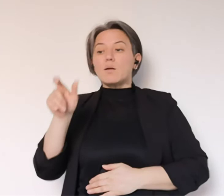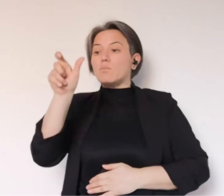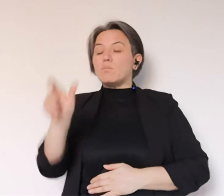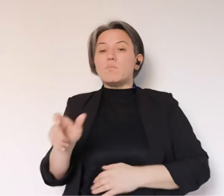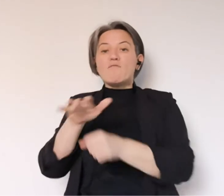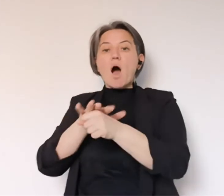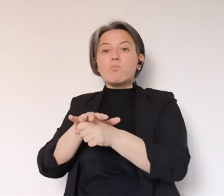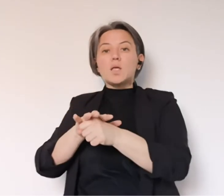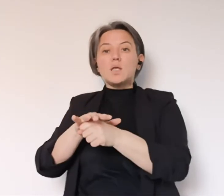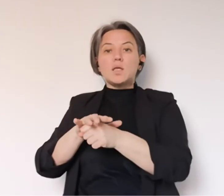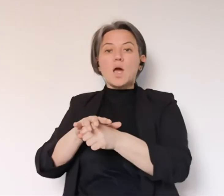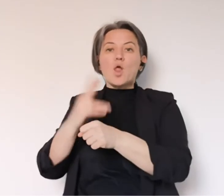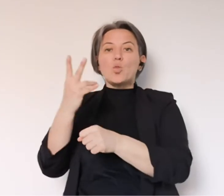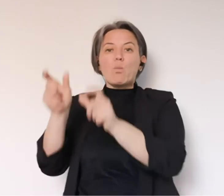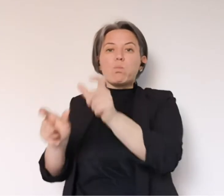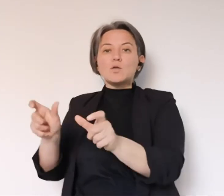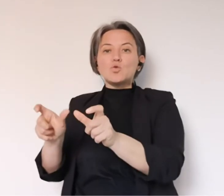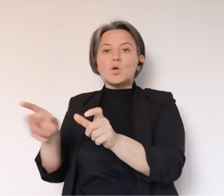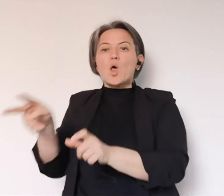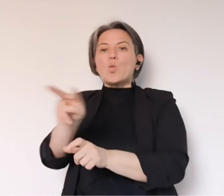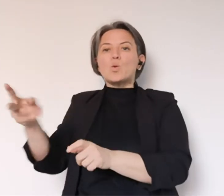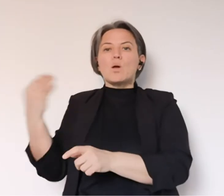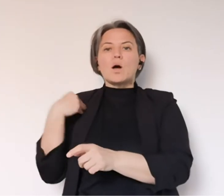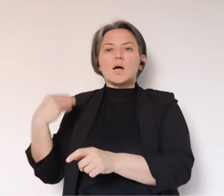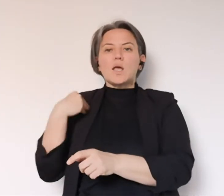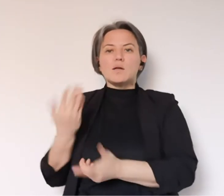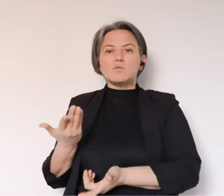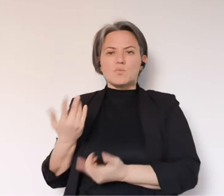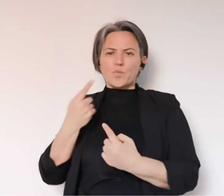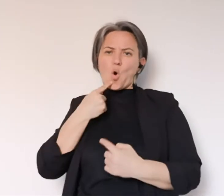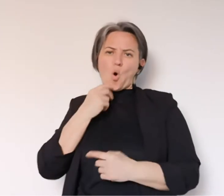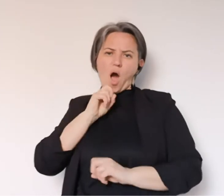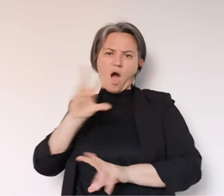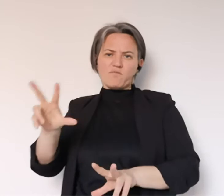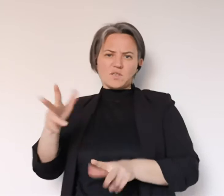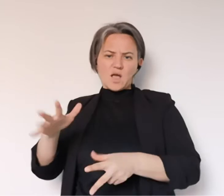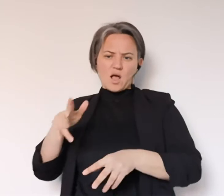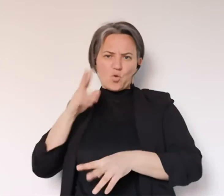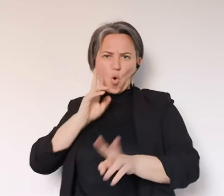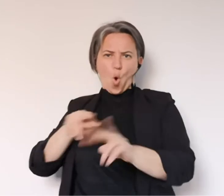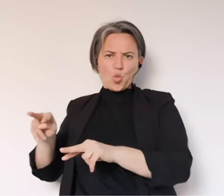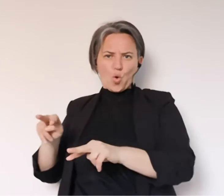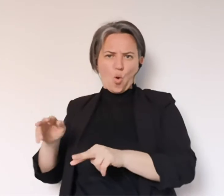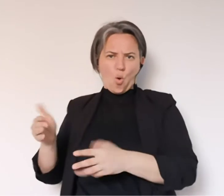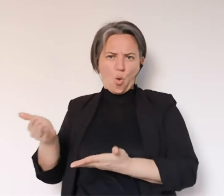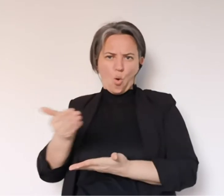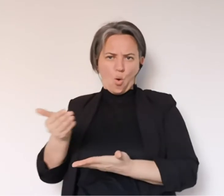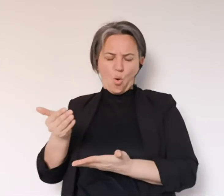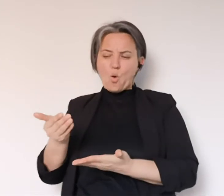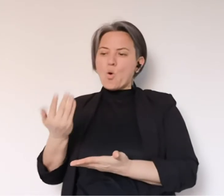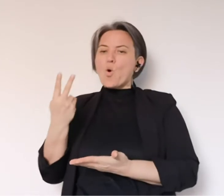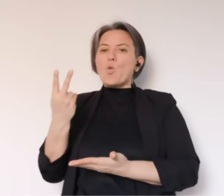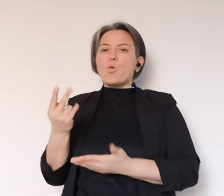accettata oppure, come è accaduto, qualcuno ha fatto due domande nello stesso nucleo familiare. Vi avevamo detto che sarebbe